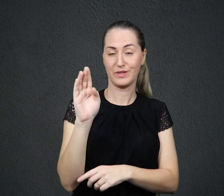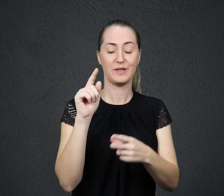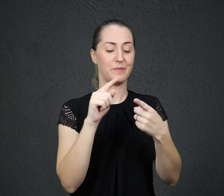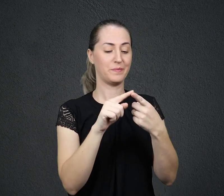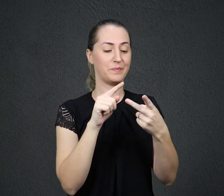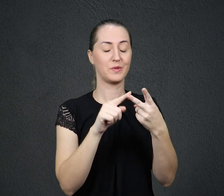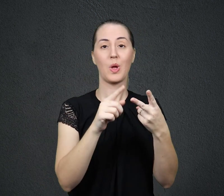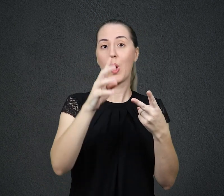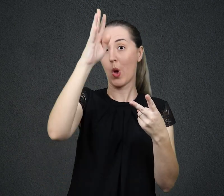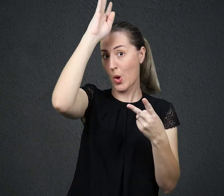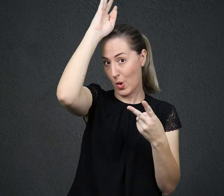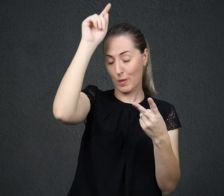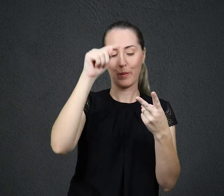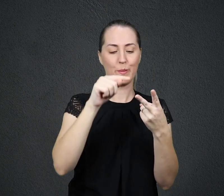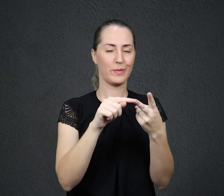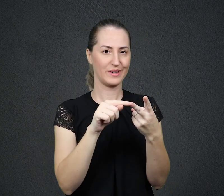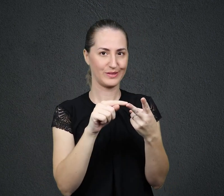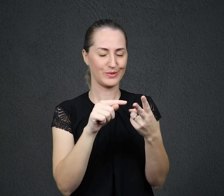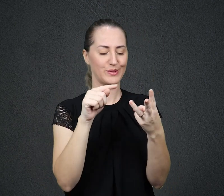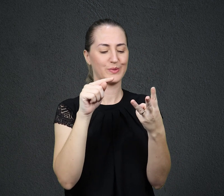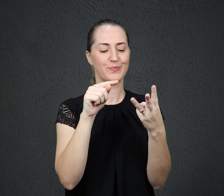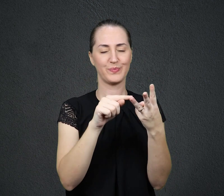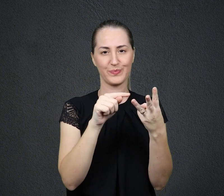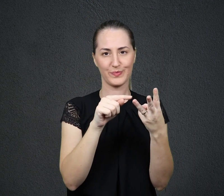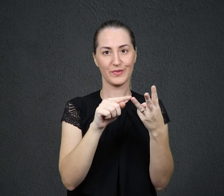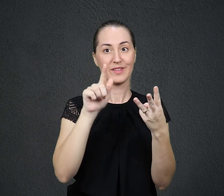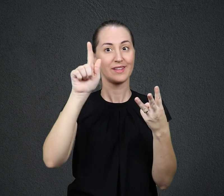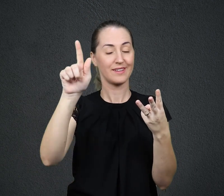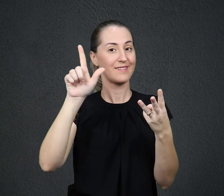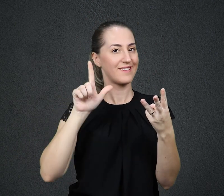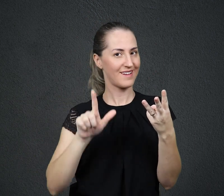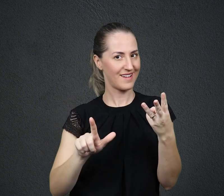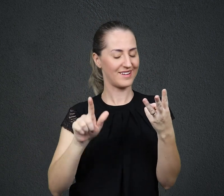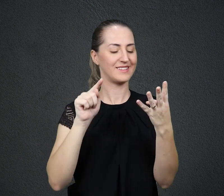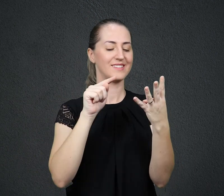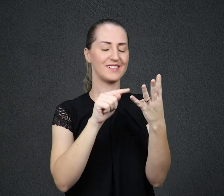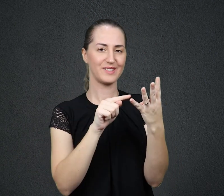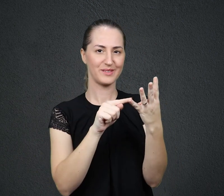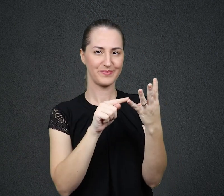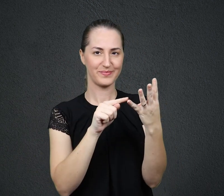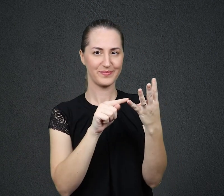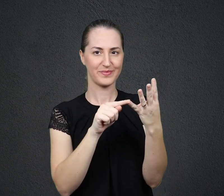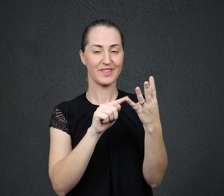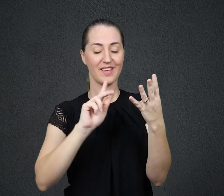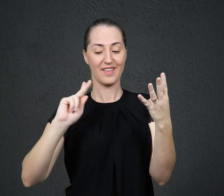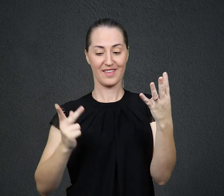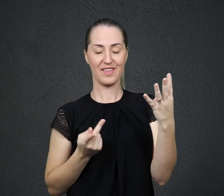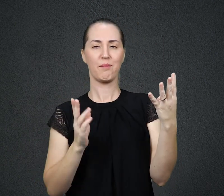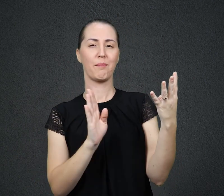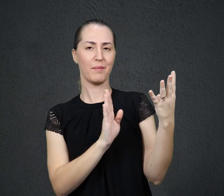versículo 17, Gálatas capítulo 3, versículo 11, Hebreus capítulo 10, versículo 38.